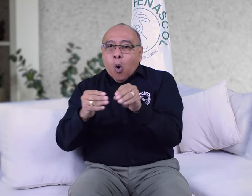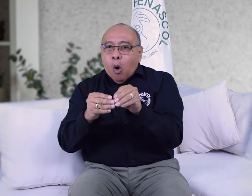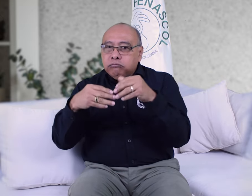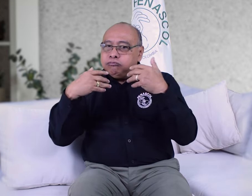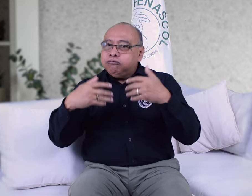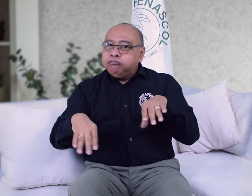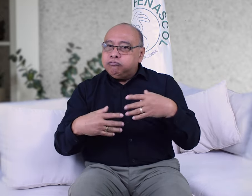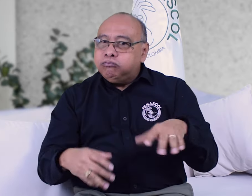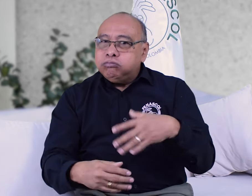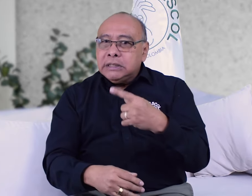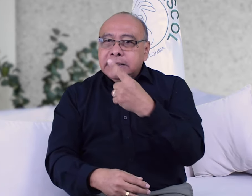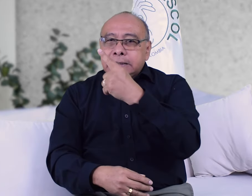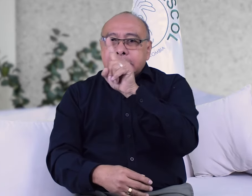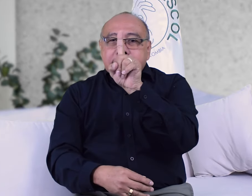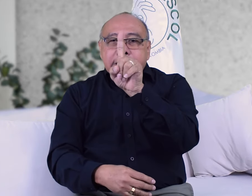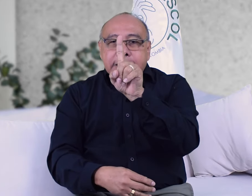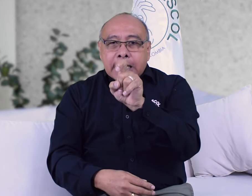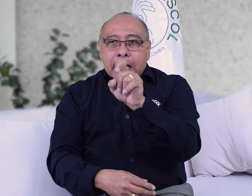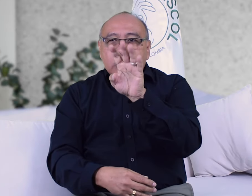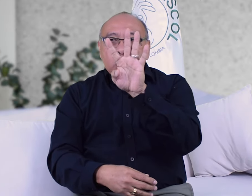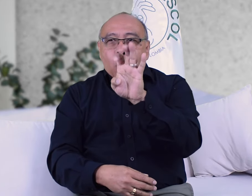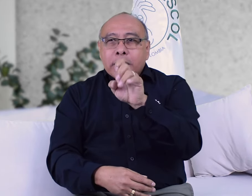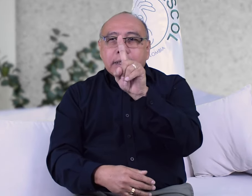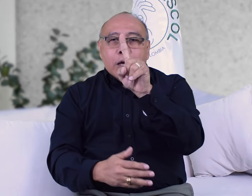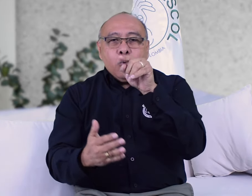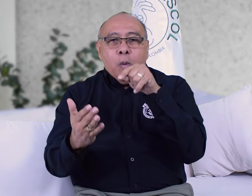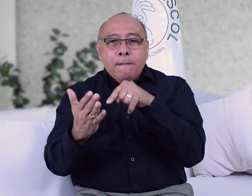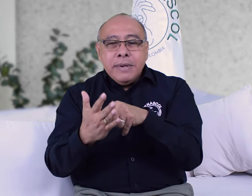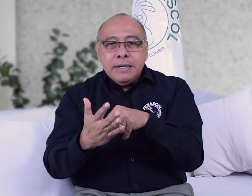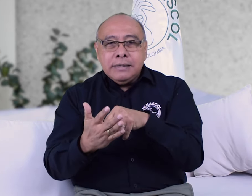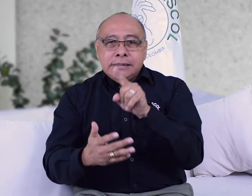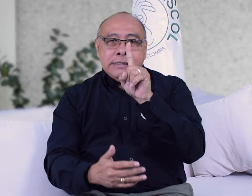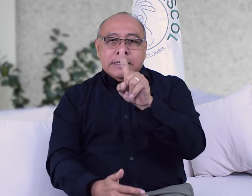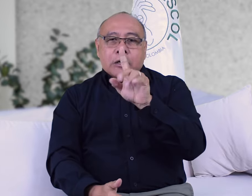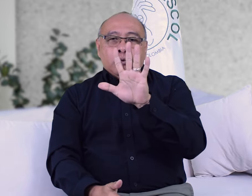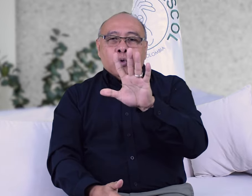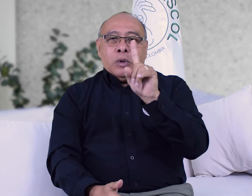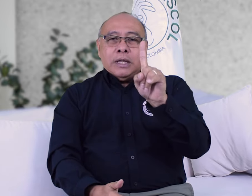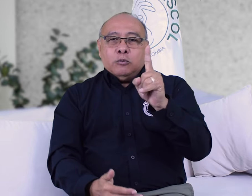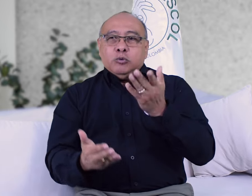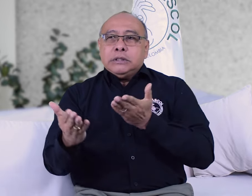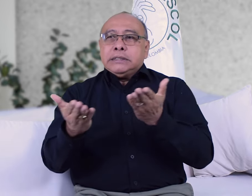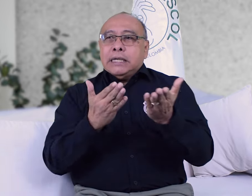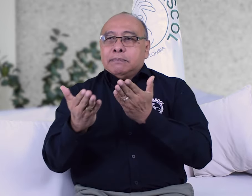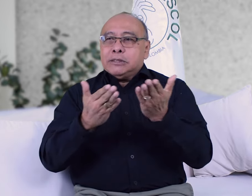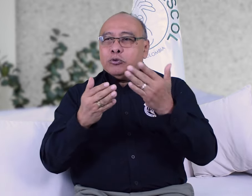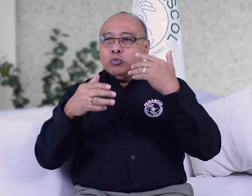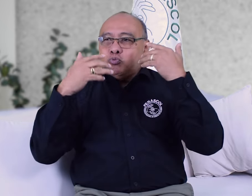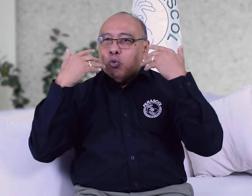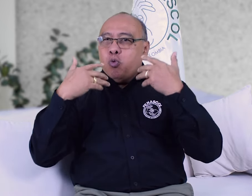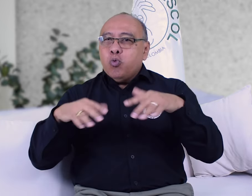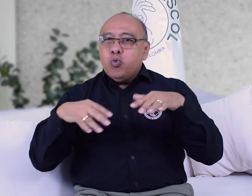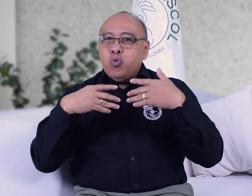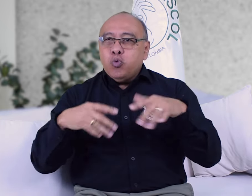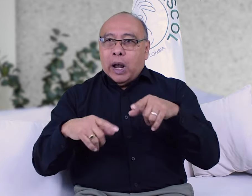.151 comunicaciones, una cifra bastante importante y vista como logro